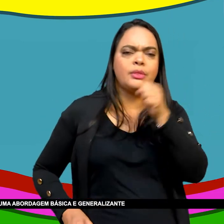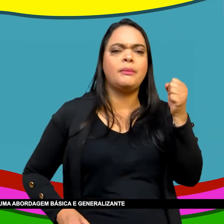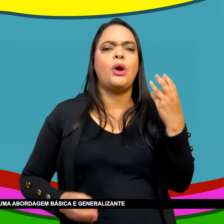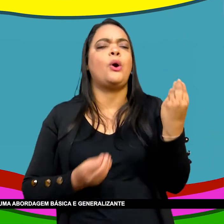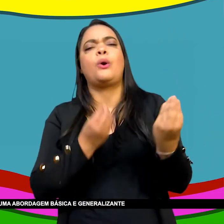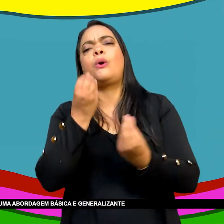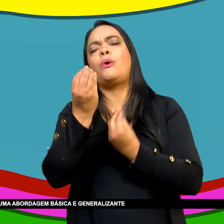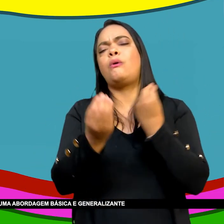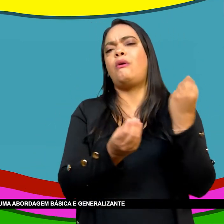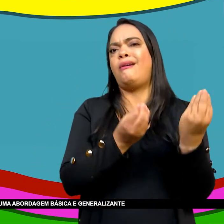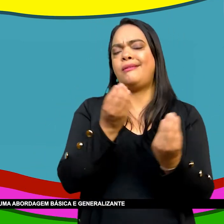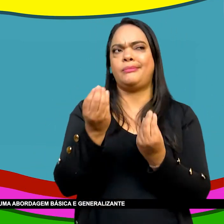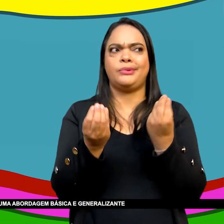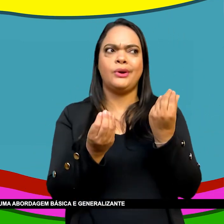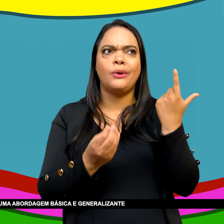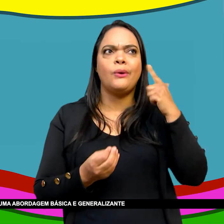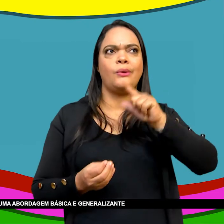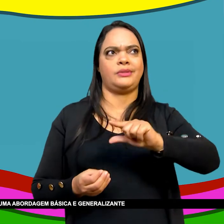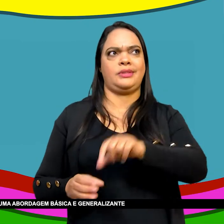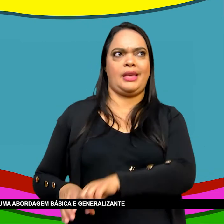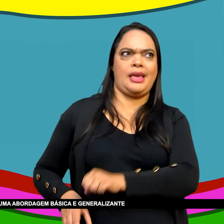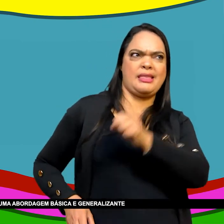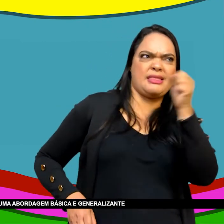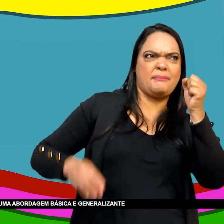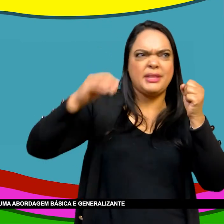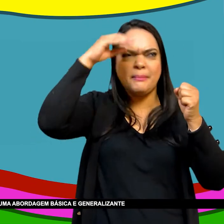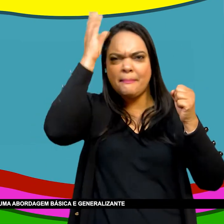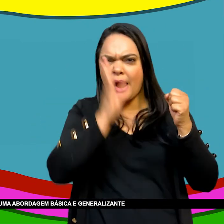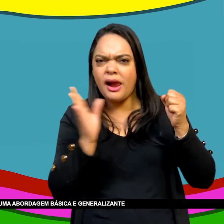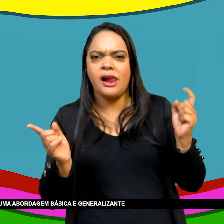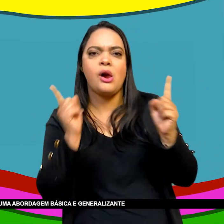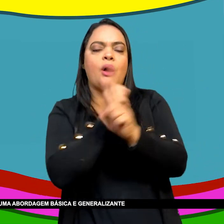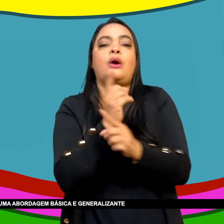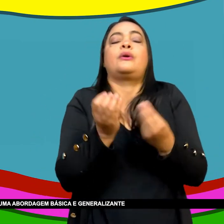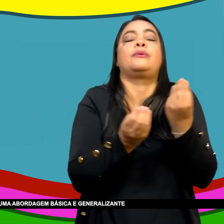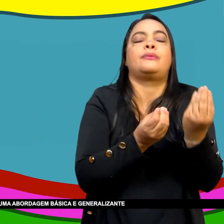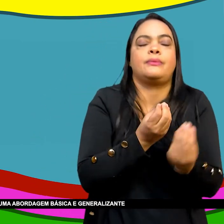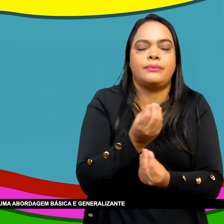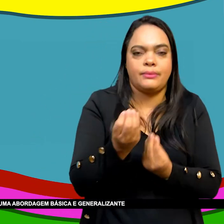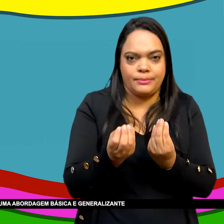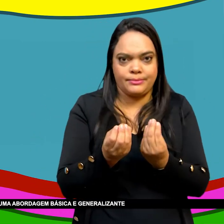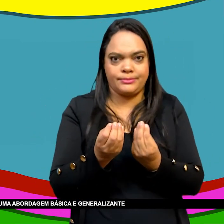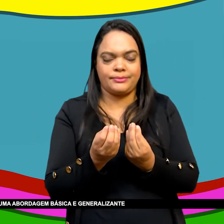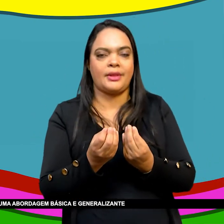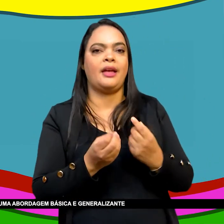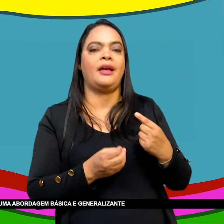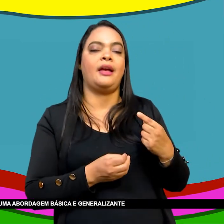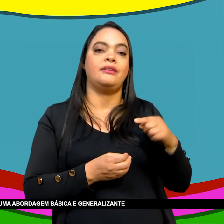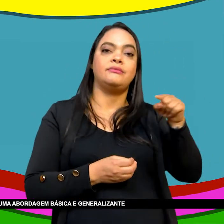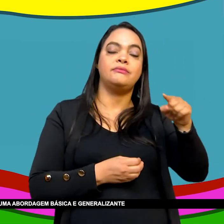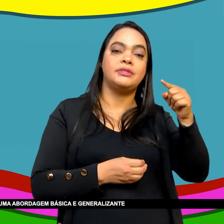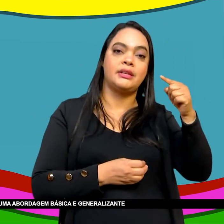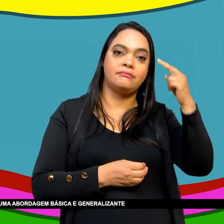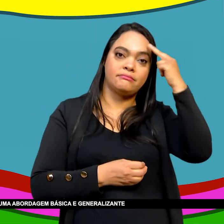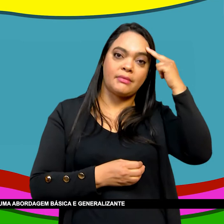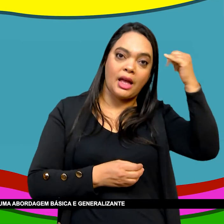dito Porque era um não dito Então Você tinha Uma abordagem básica